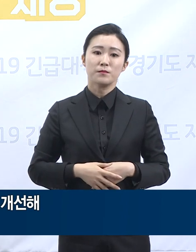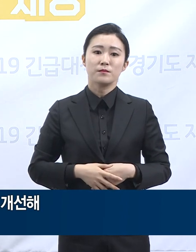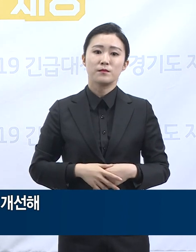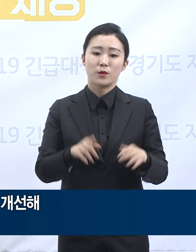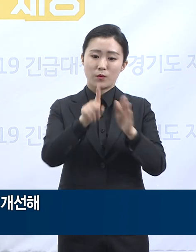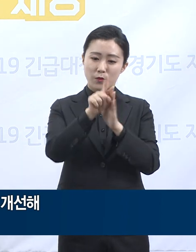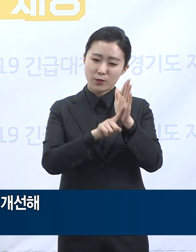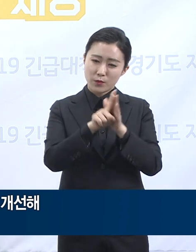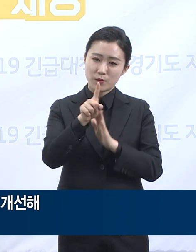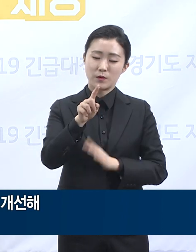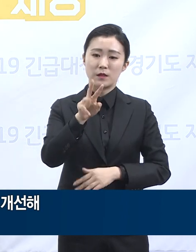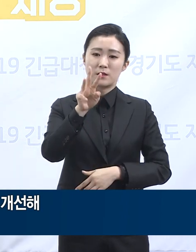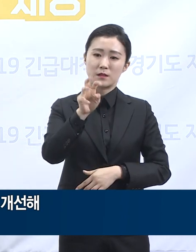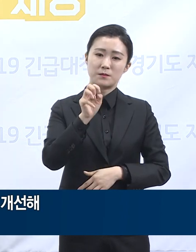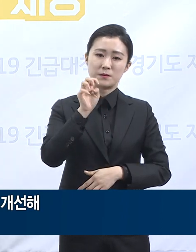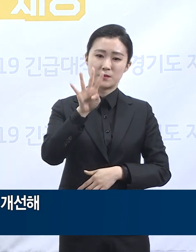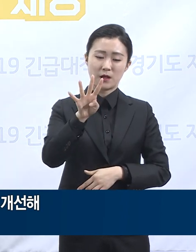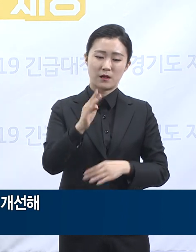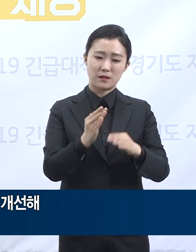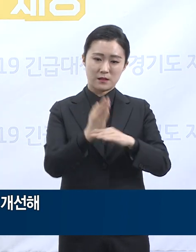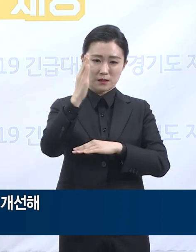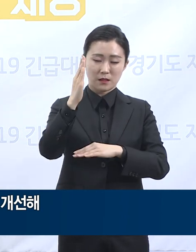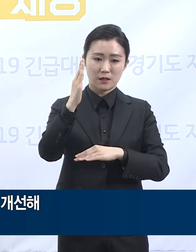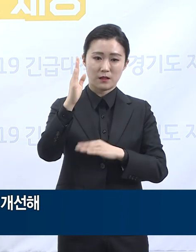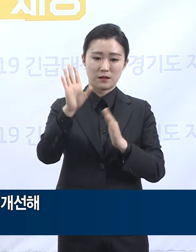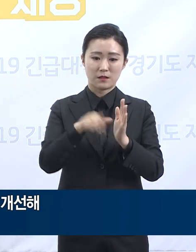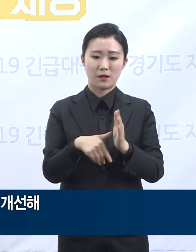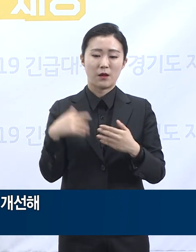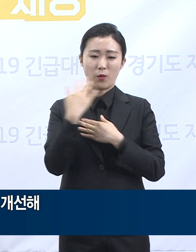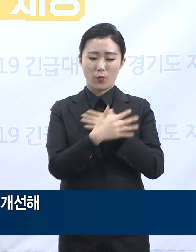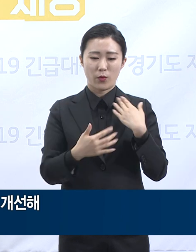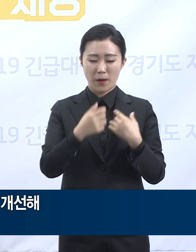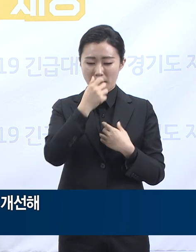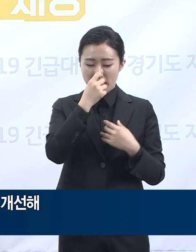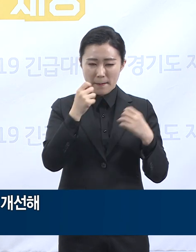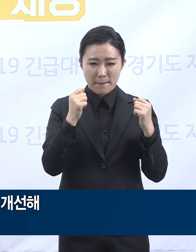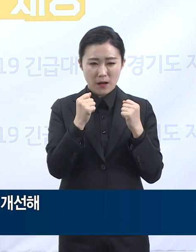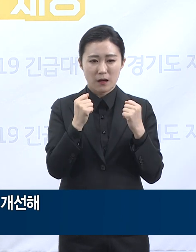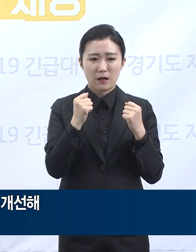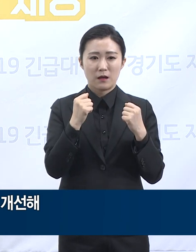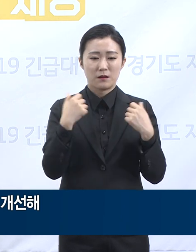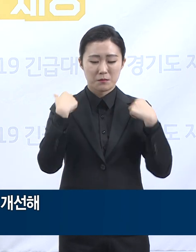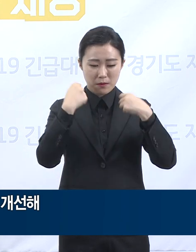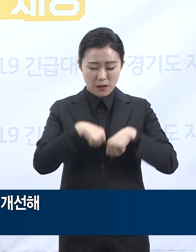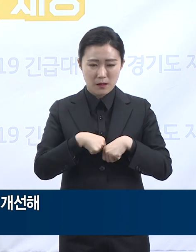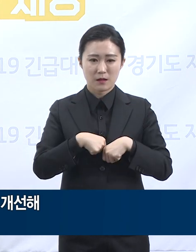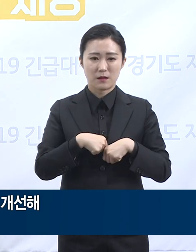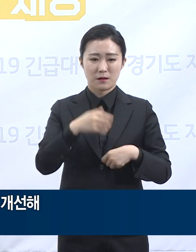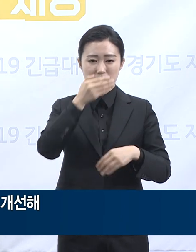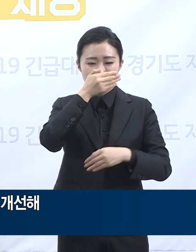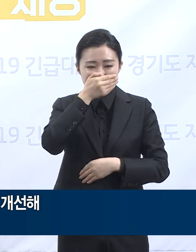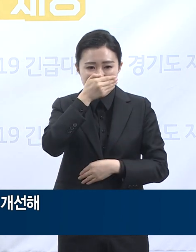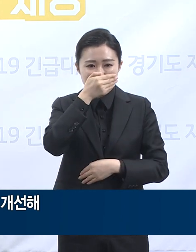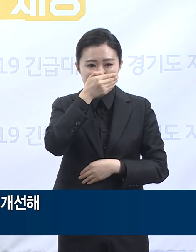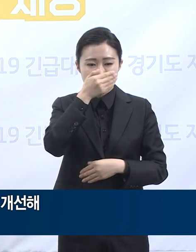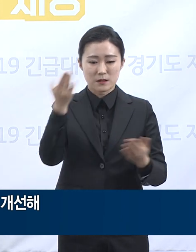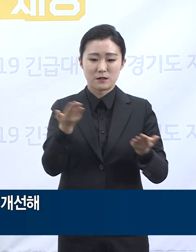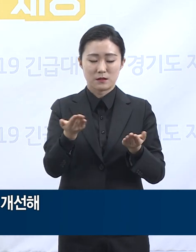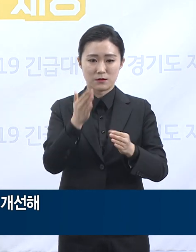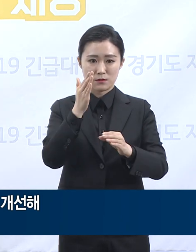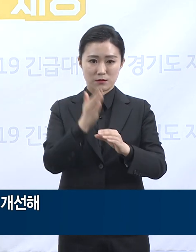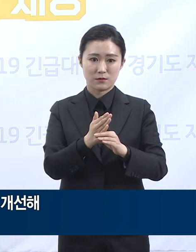전신보호복을 착용하고 근무한 의료인들의 온열 건강 문제가 언론에 보도되기도 한 가운데 6월 10일